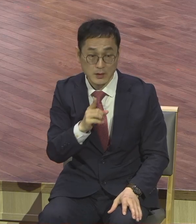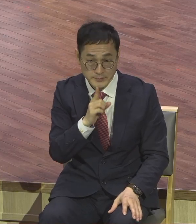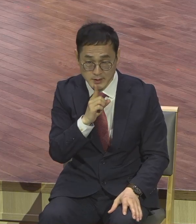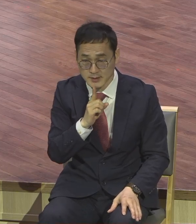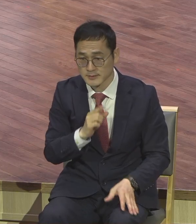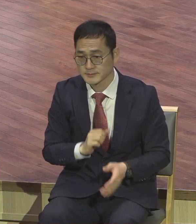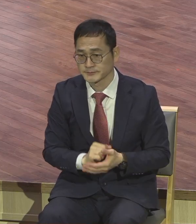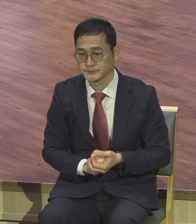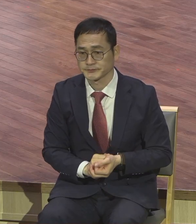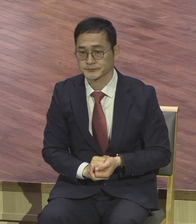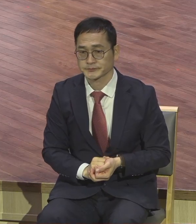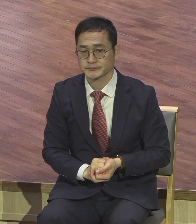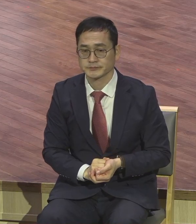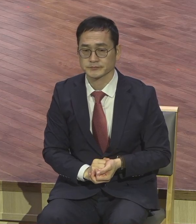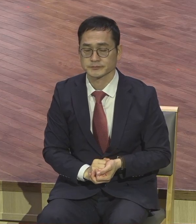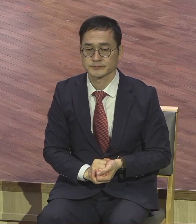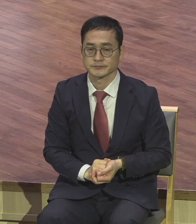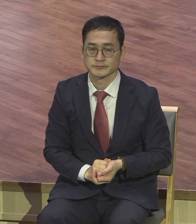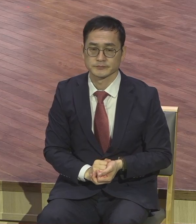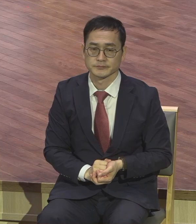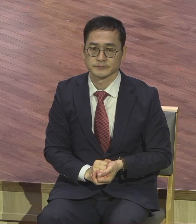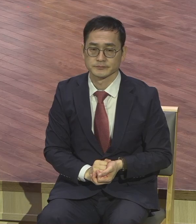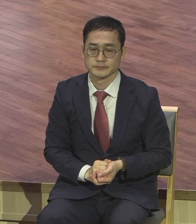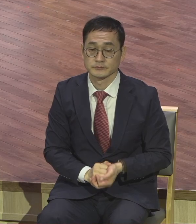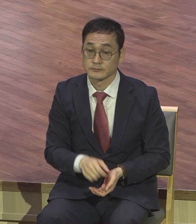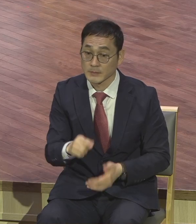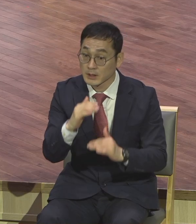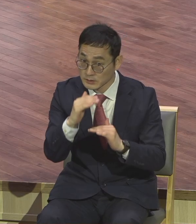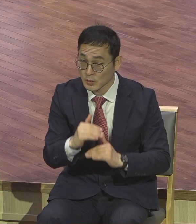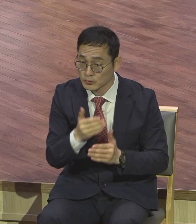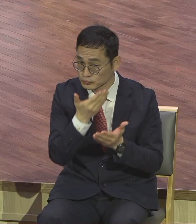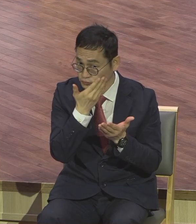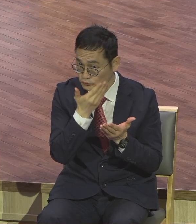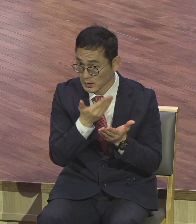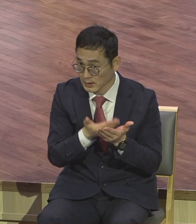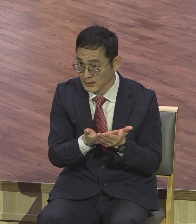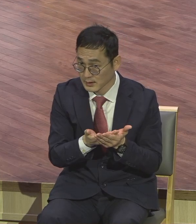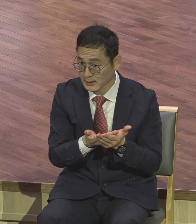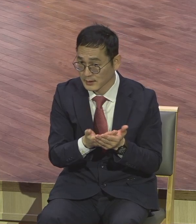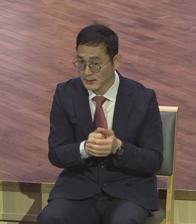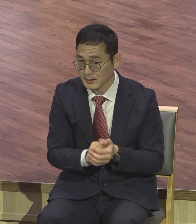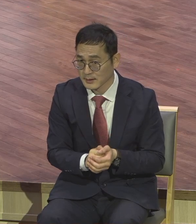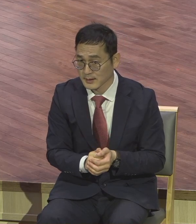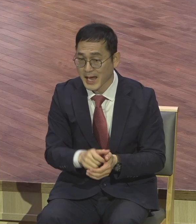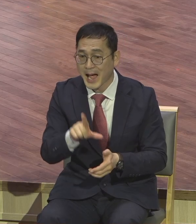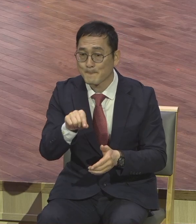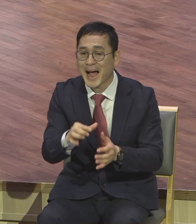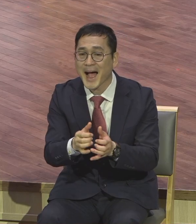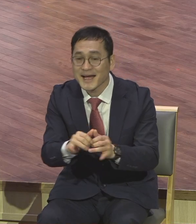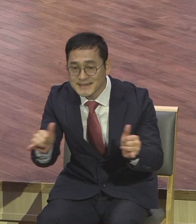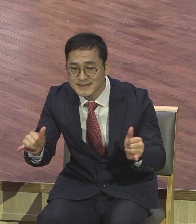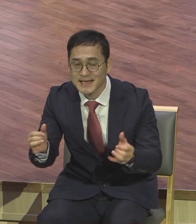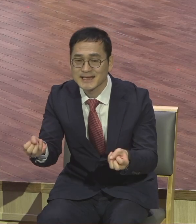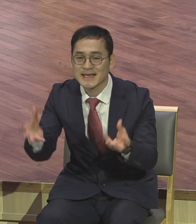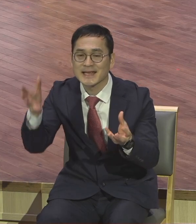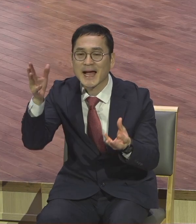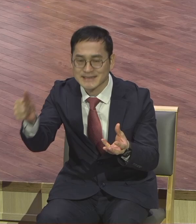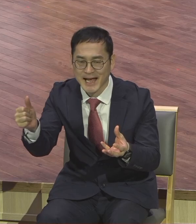사실을 강조했어요. 이 말이 중요한 말이에요. 만인 제사장설 중요한 말입니다. 나 이거 체험한